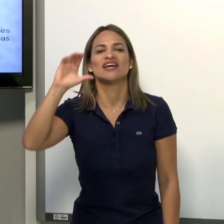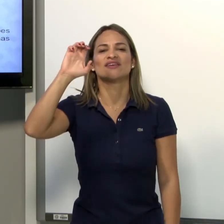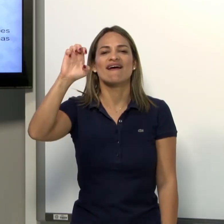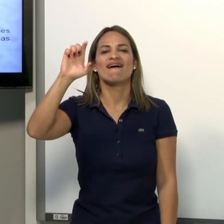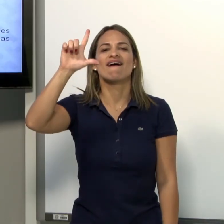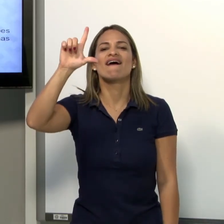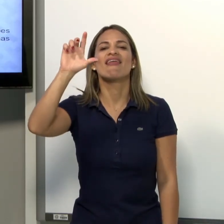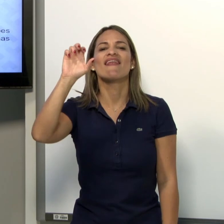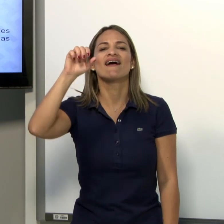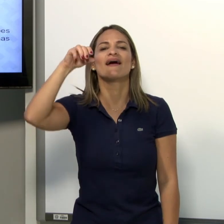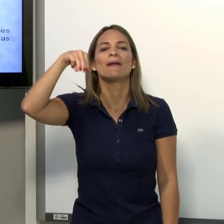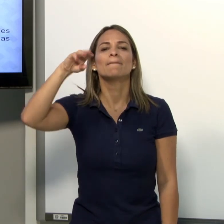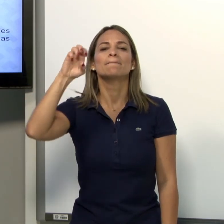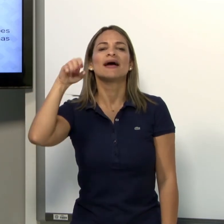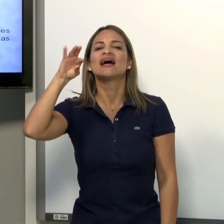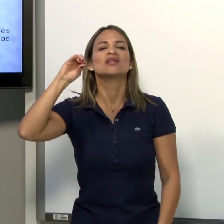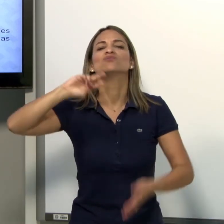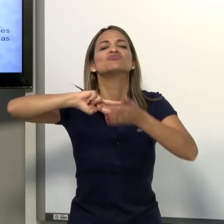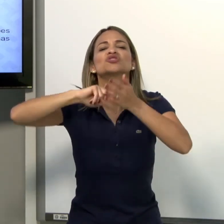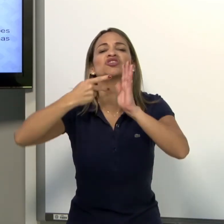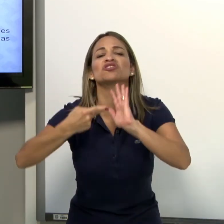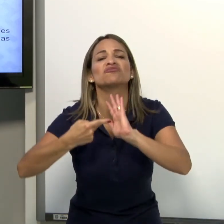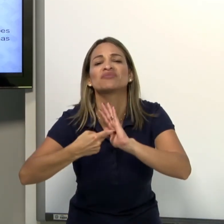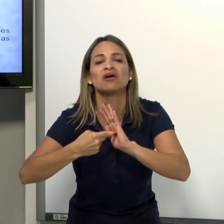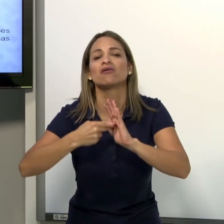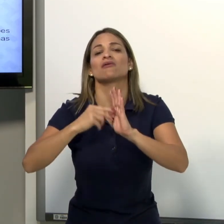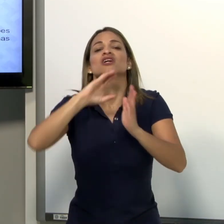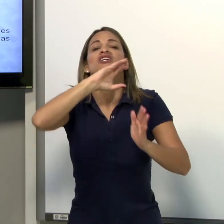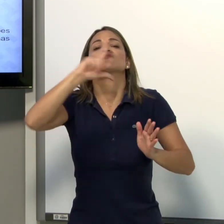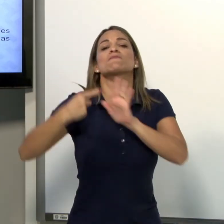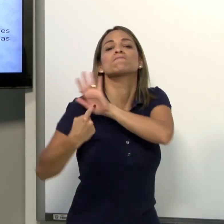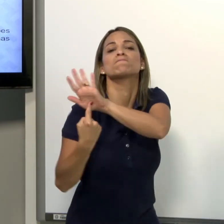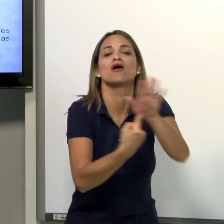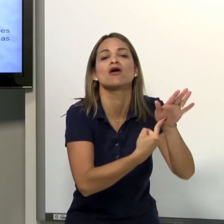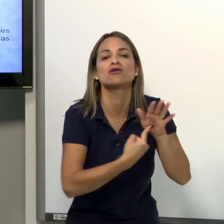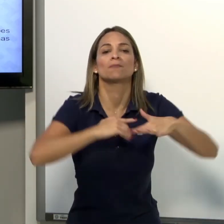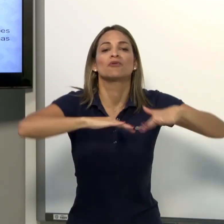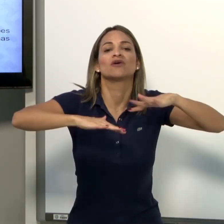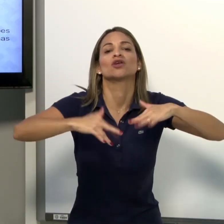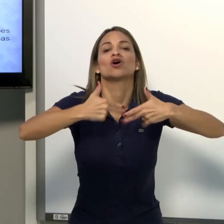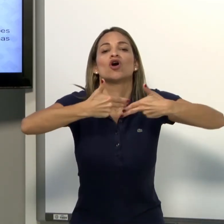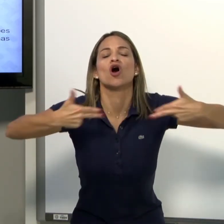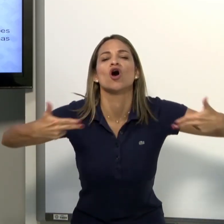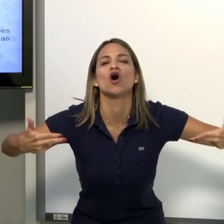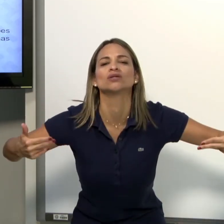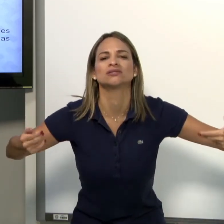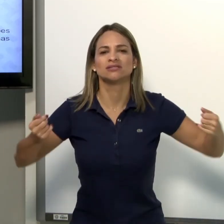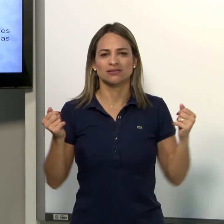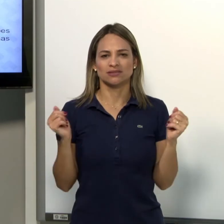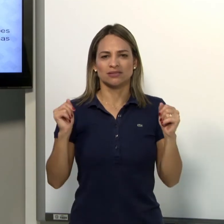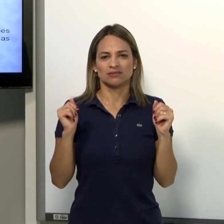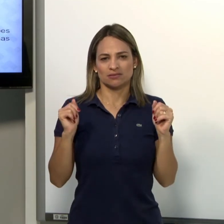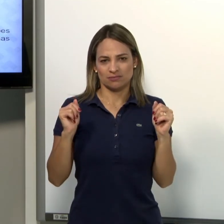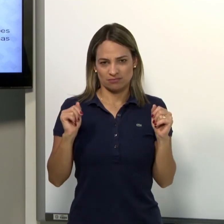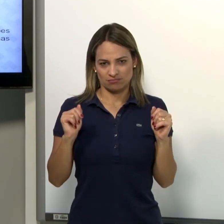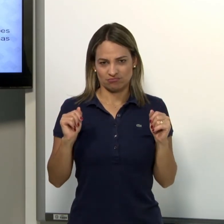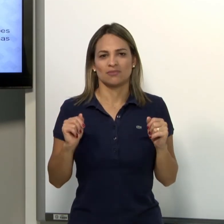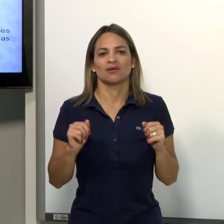Classificadores de elementos. O que são eles? Eles mostram movimentos, algumas coisas que não são